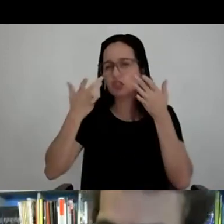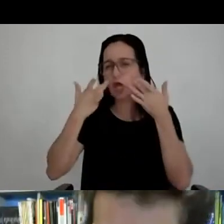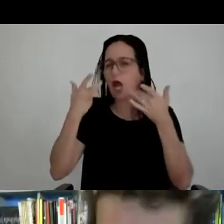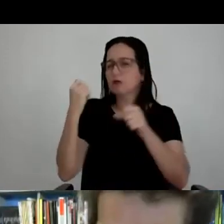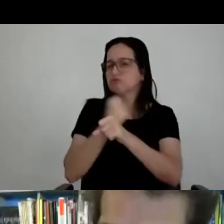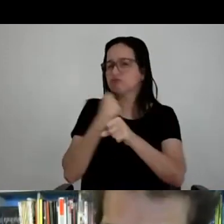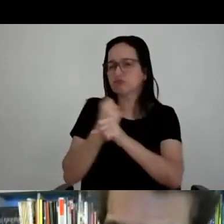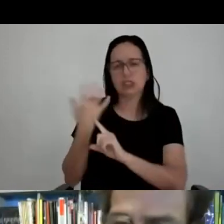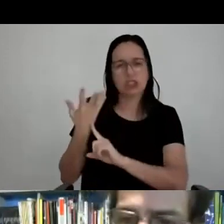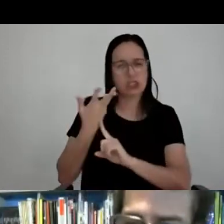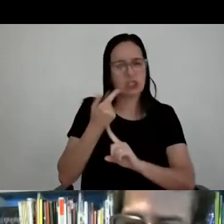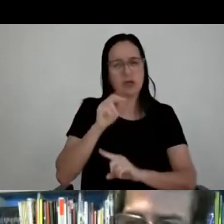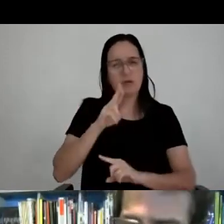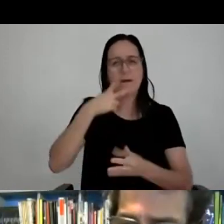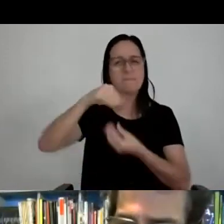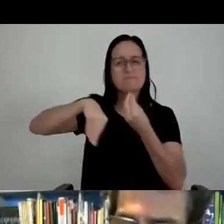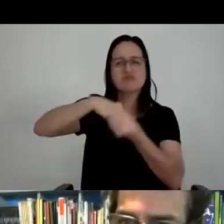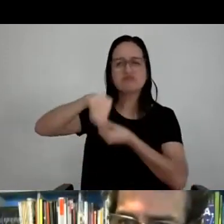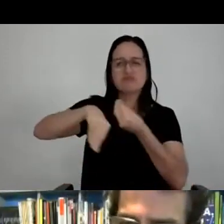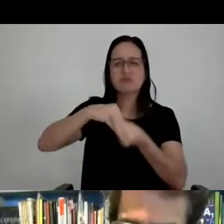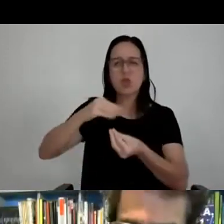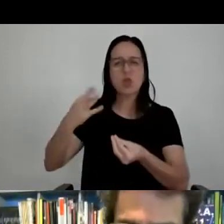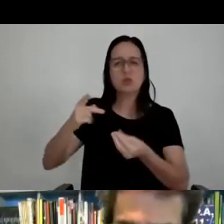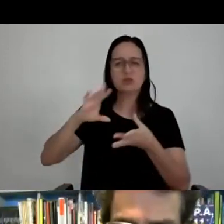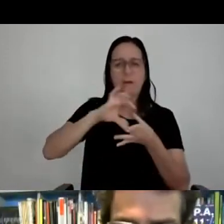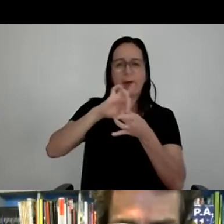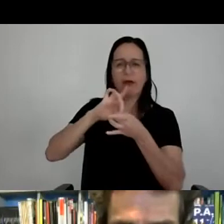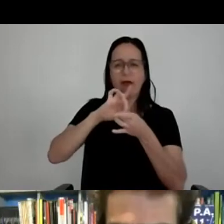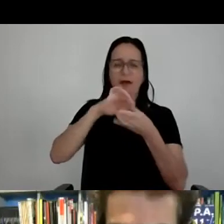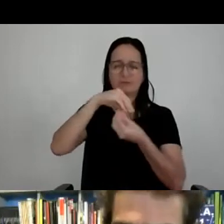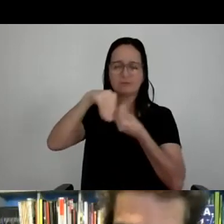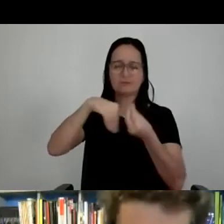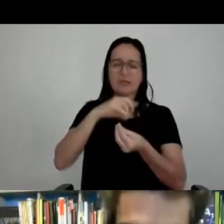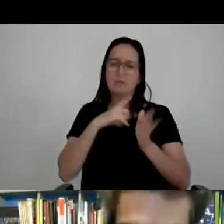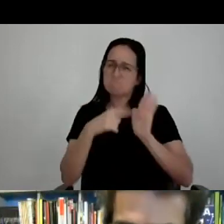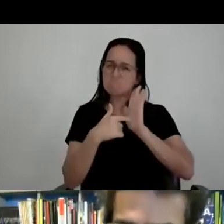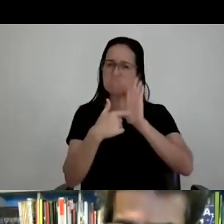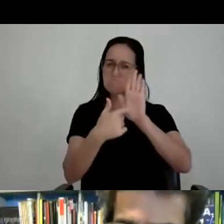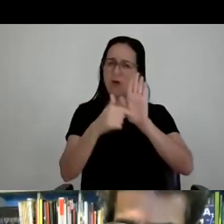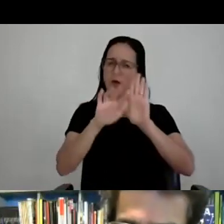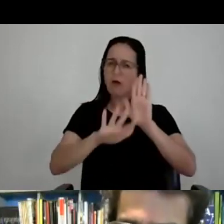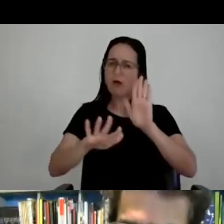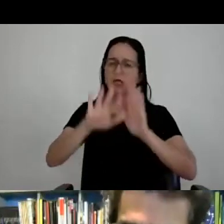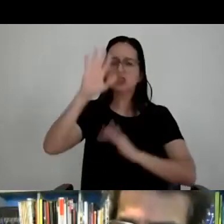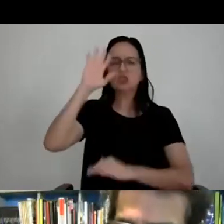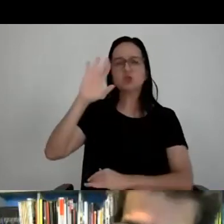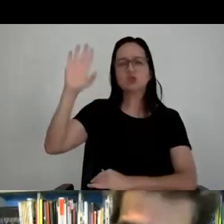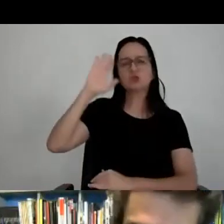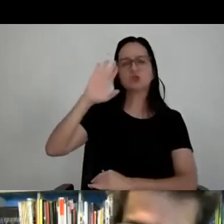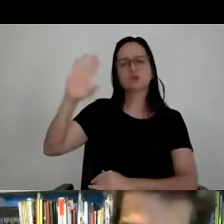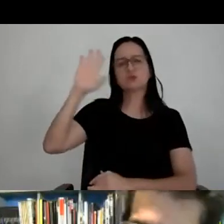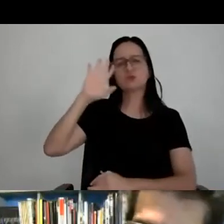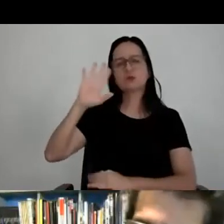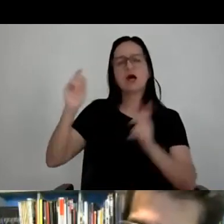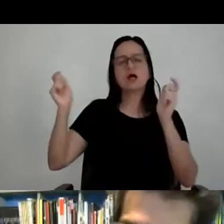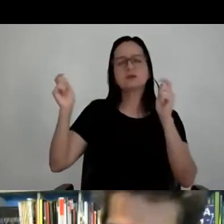conjunto de todas elas, juntas todas elas unidas. A gente conseguiu, nessa peça, eu acho, criar um sonho e botar ele de